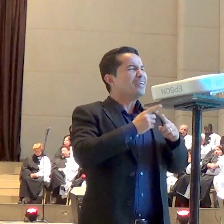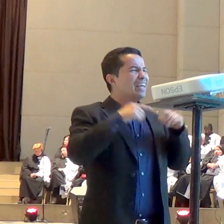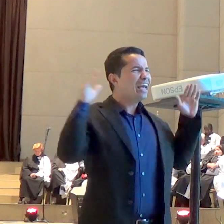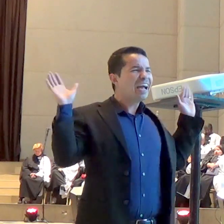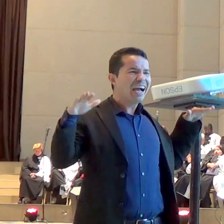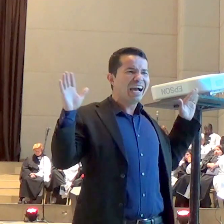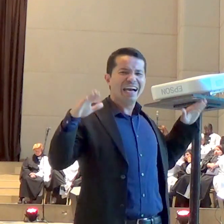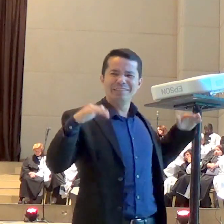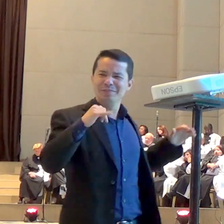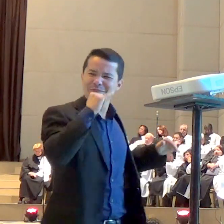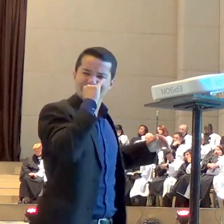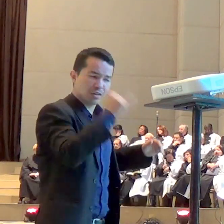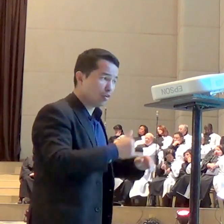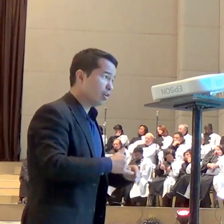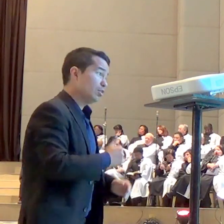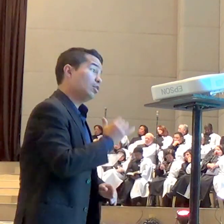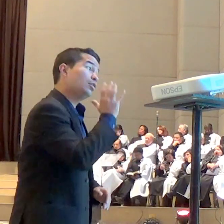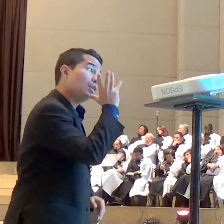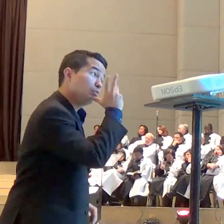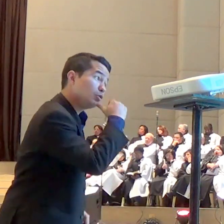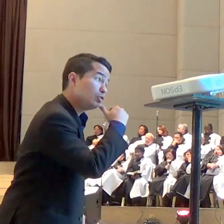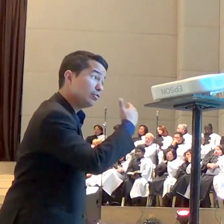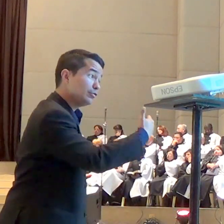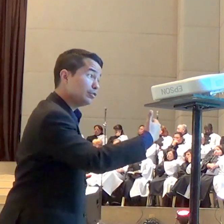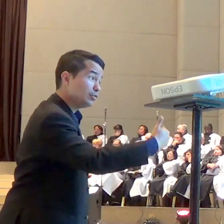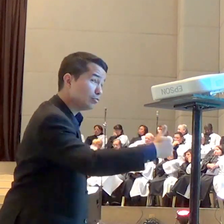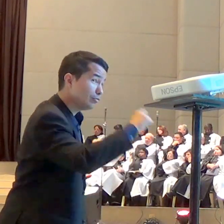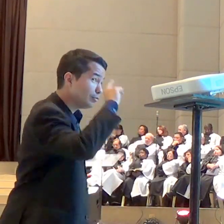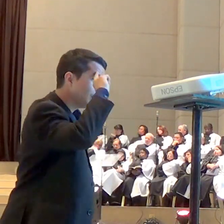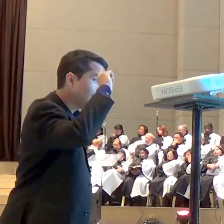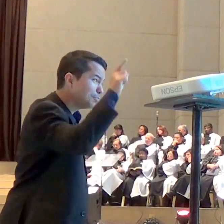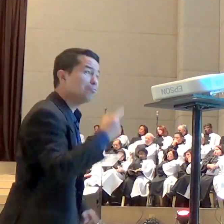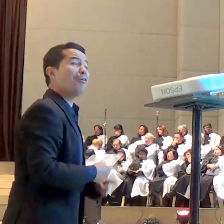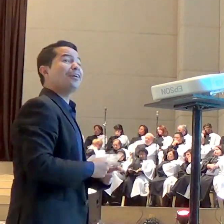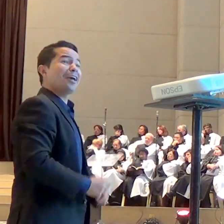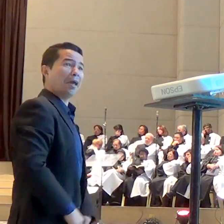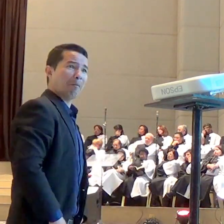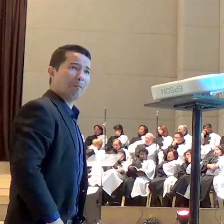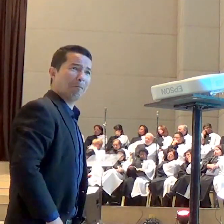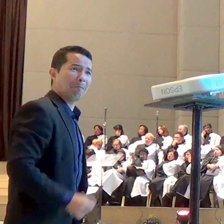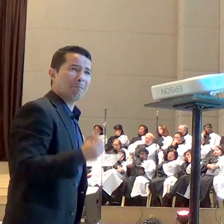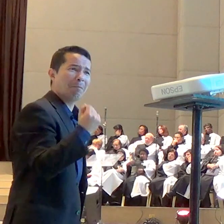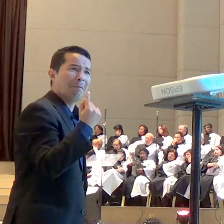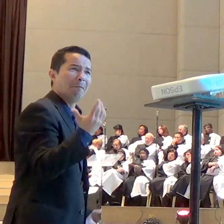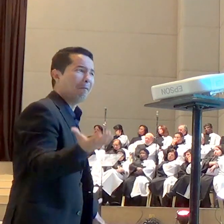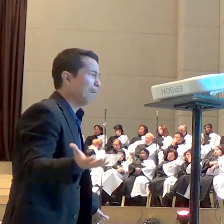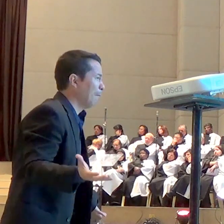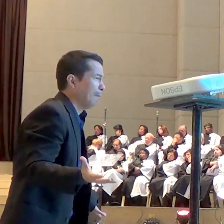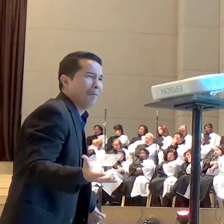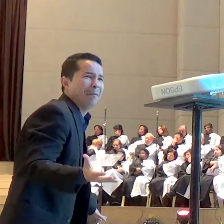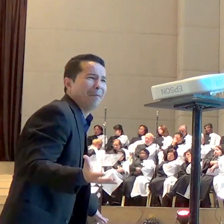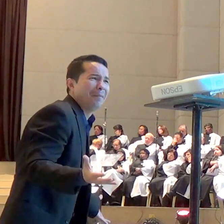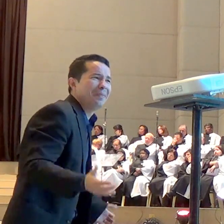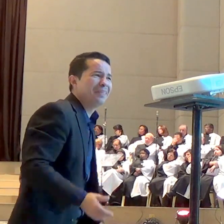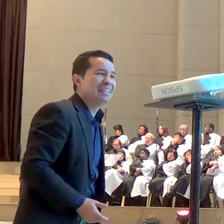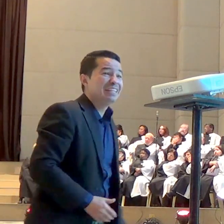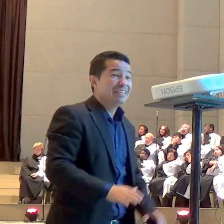exército o general vamos chamar assim do exército celestial é Miguel e ele manda Miguel